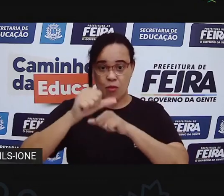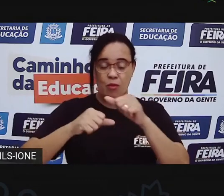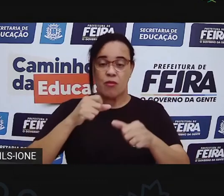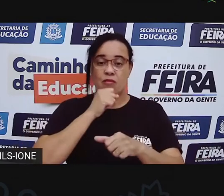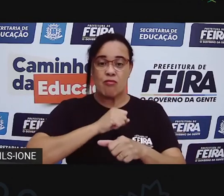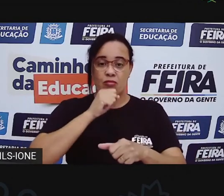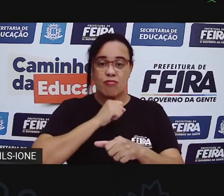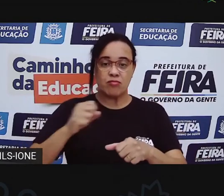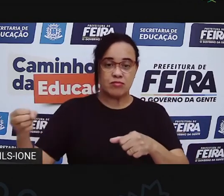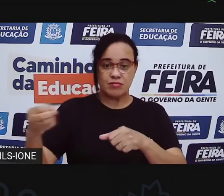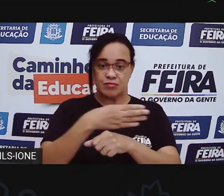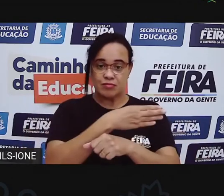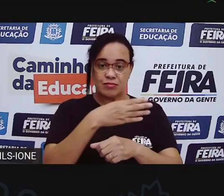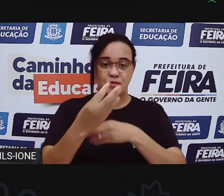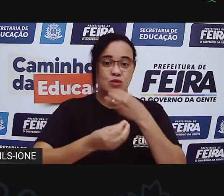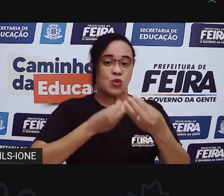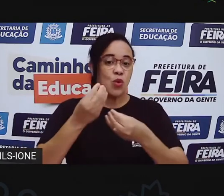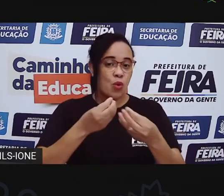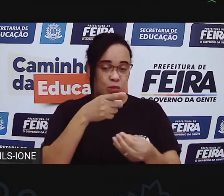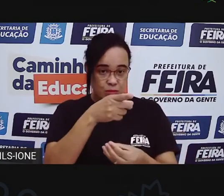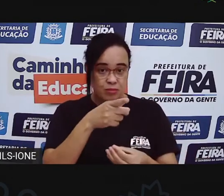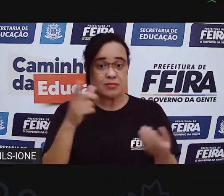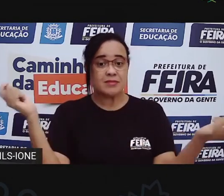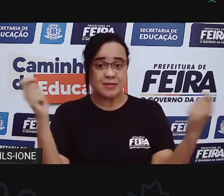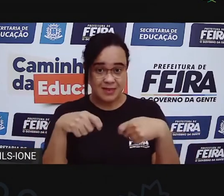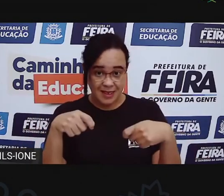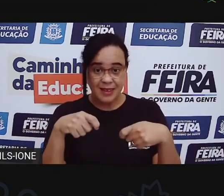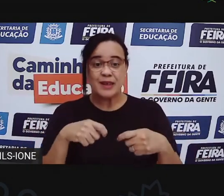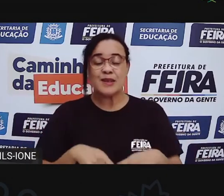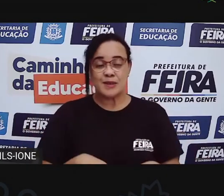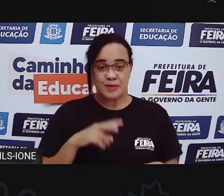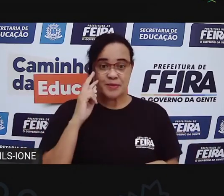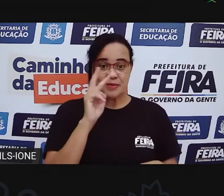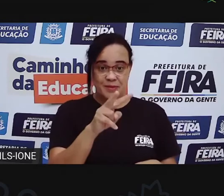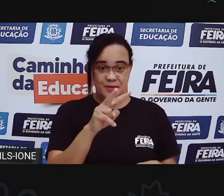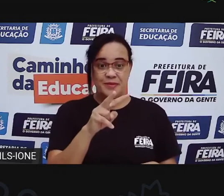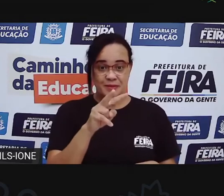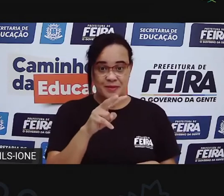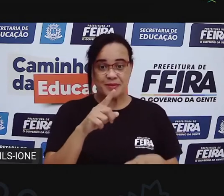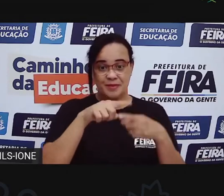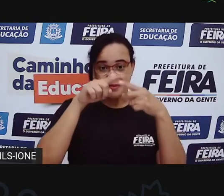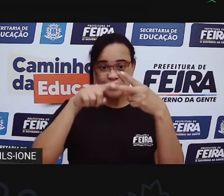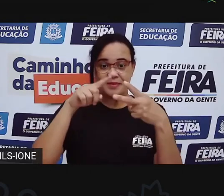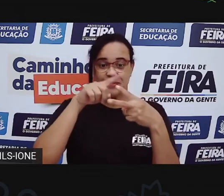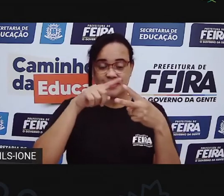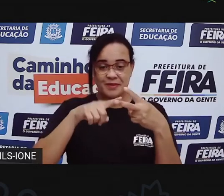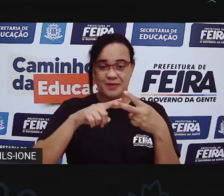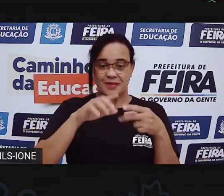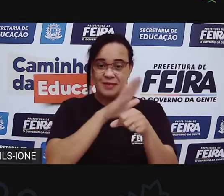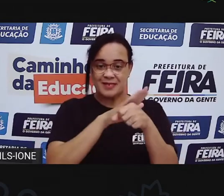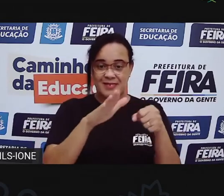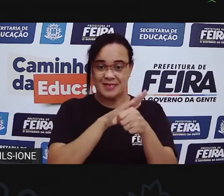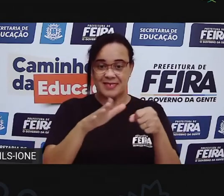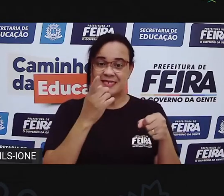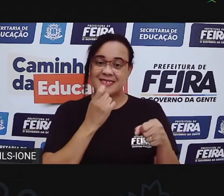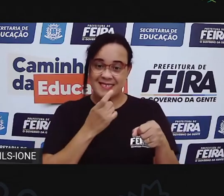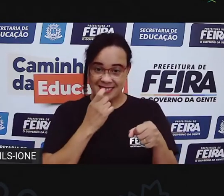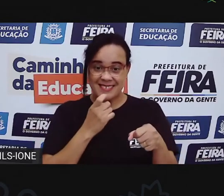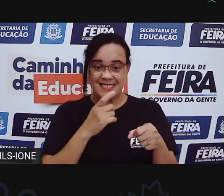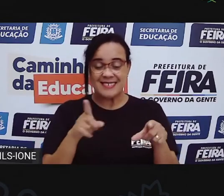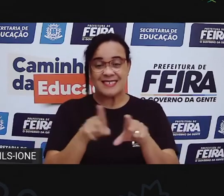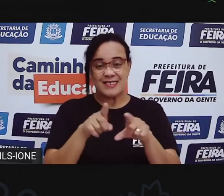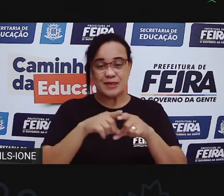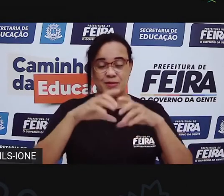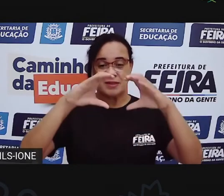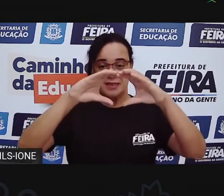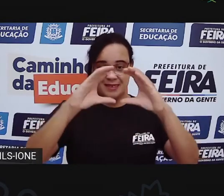Olha só, meninada. Aqui eu tenho o tomate e o caqui. Que legal.